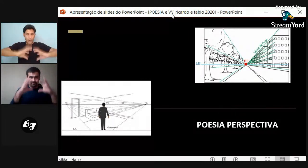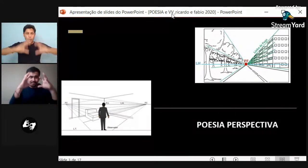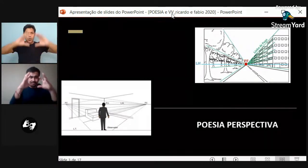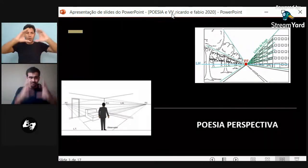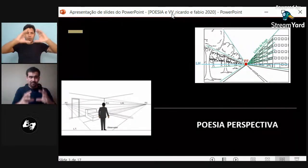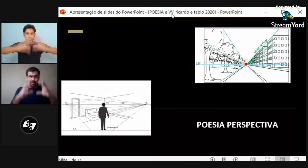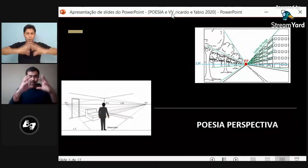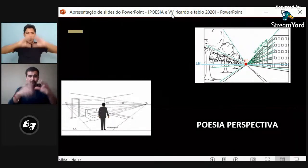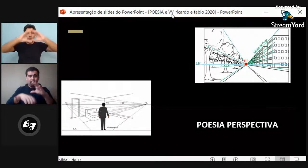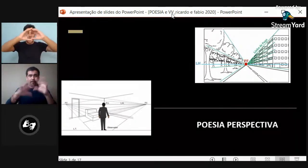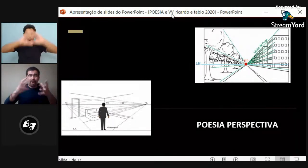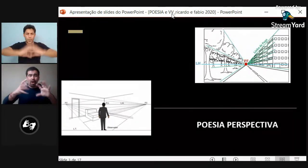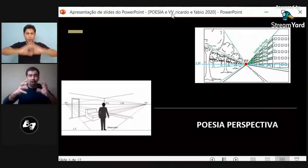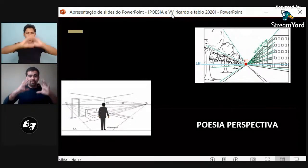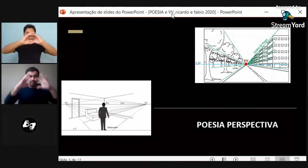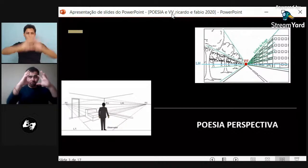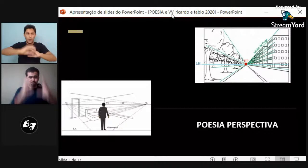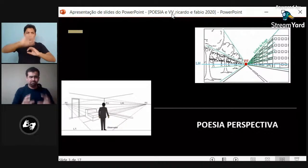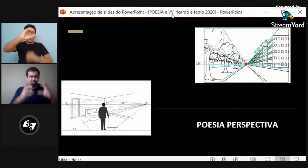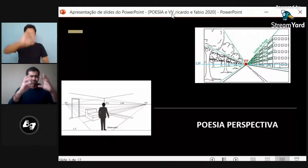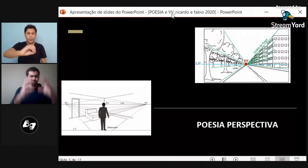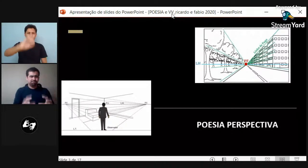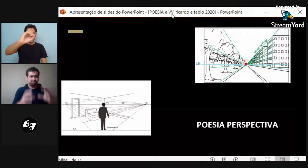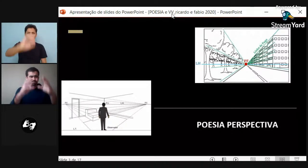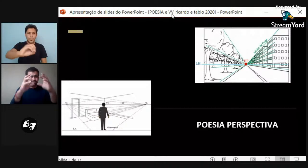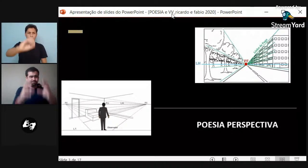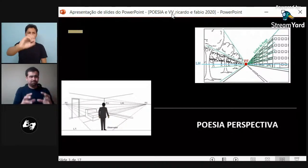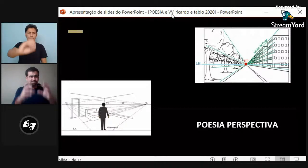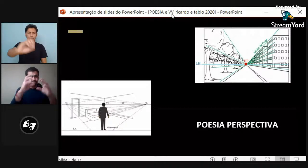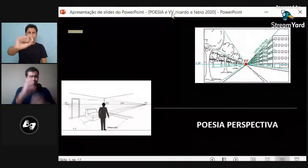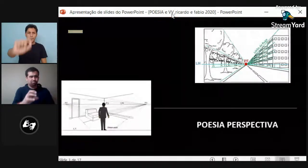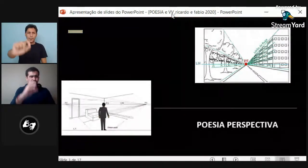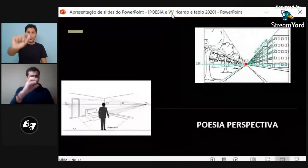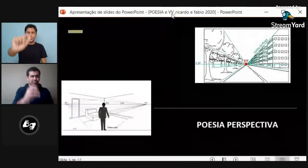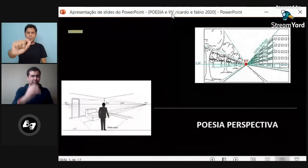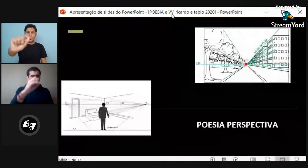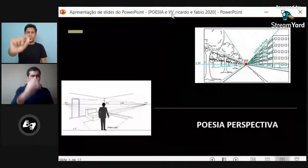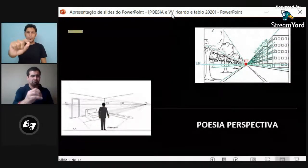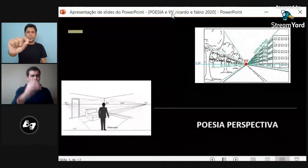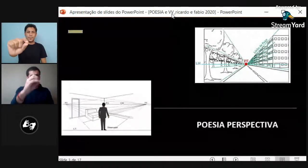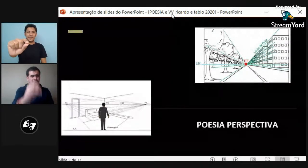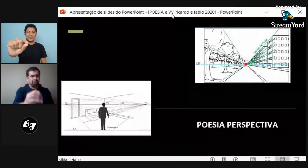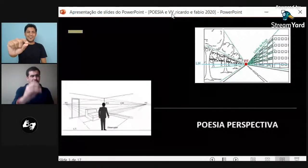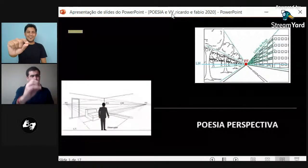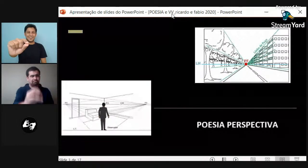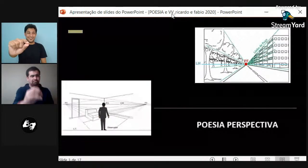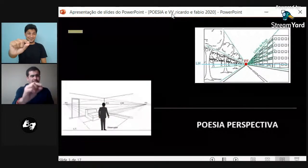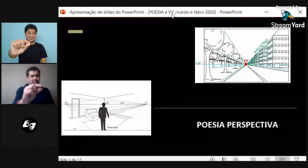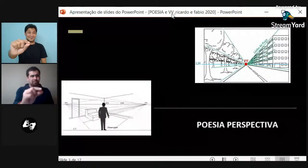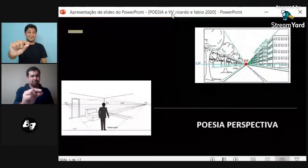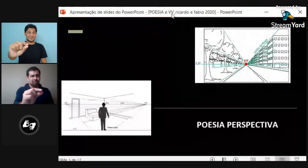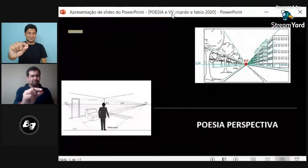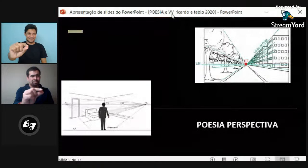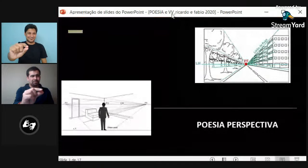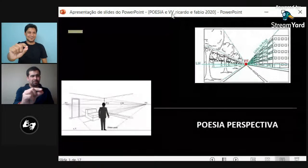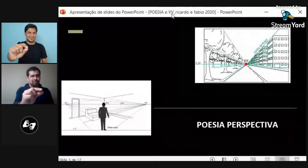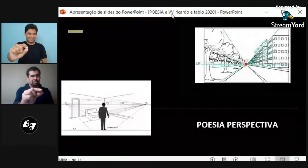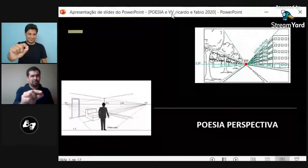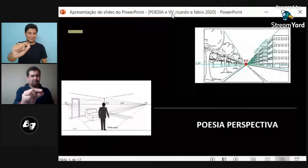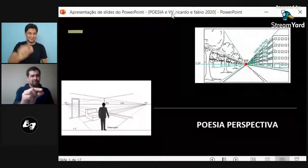Por ejemplo, una pelota. Cuando se deja caer y esta va rebotando y se hace más pequeña